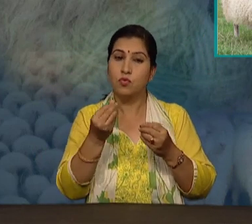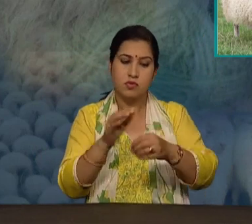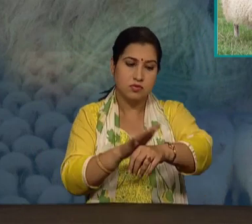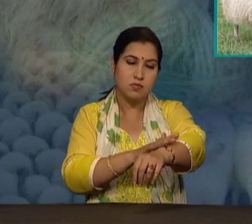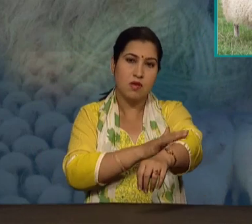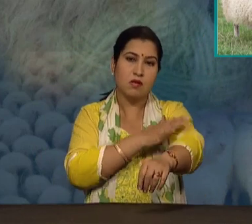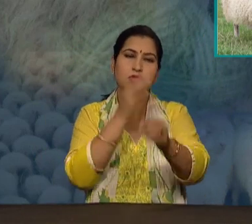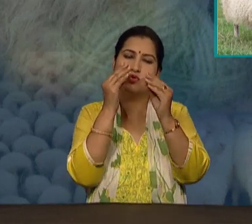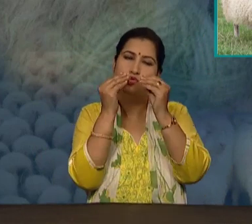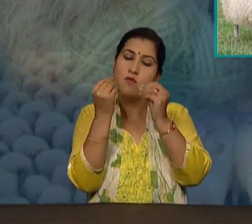हैं